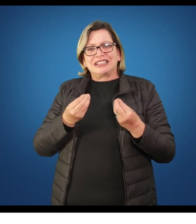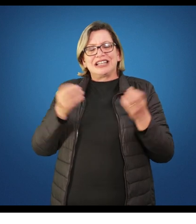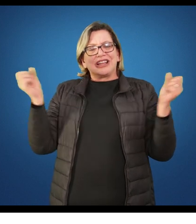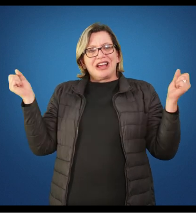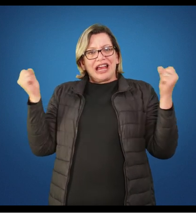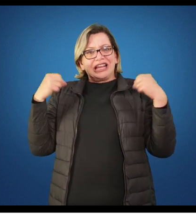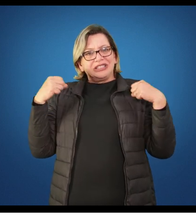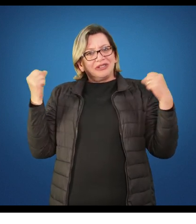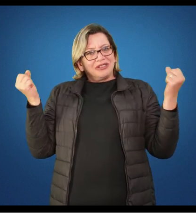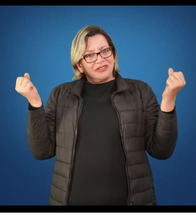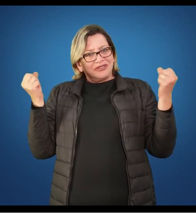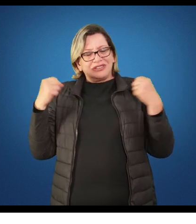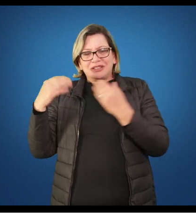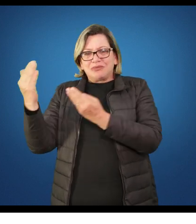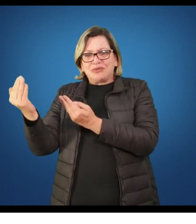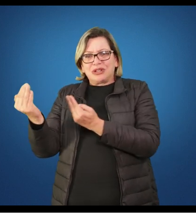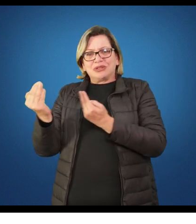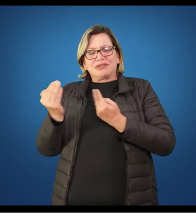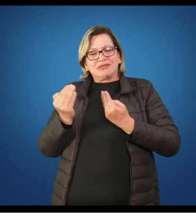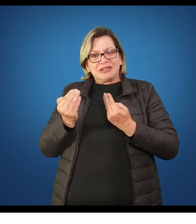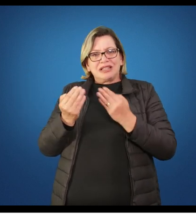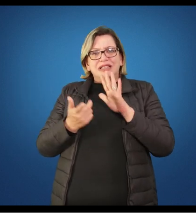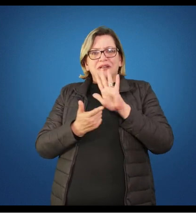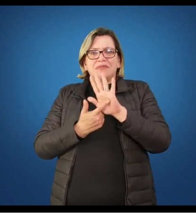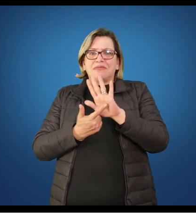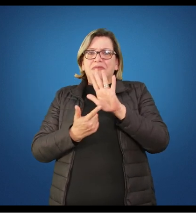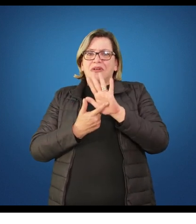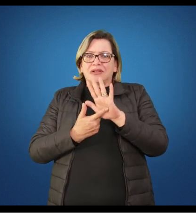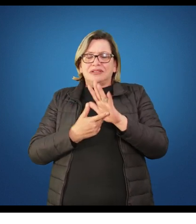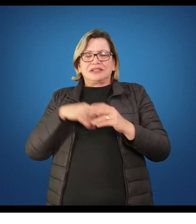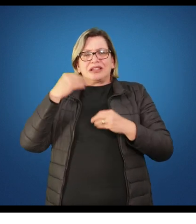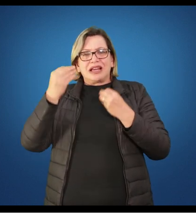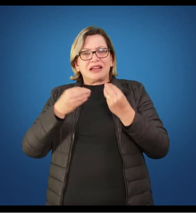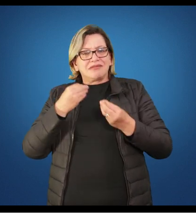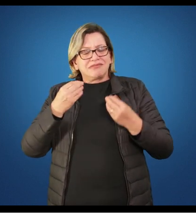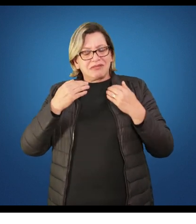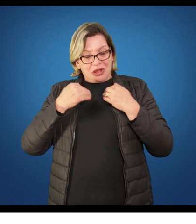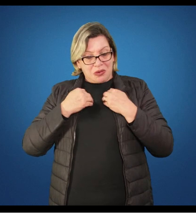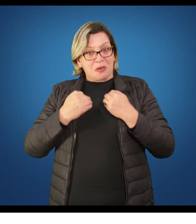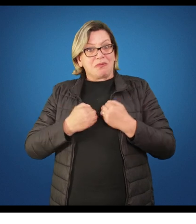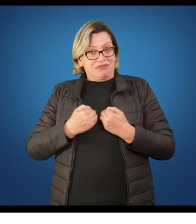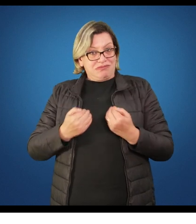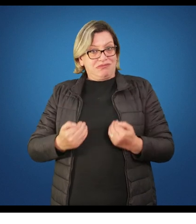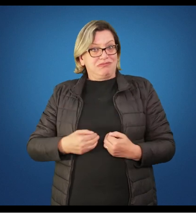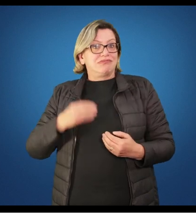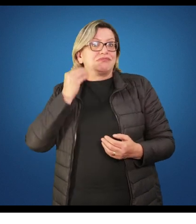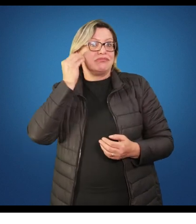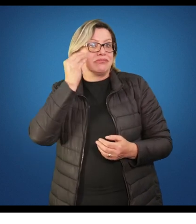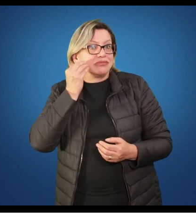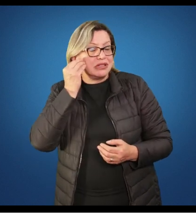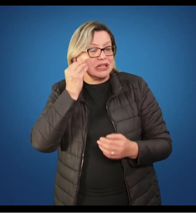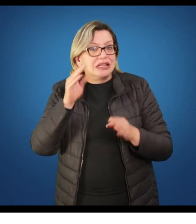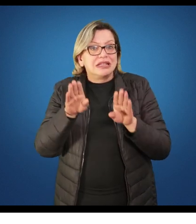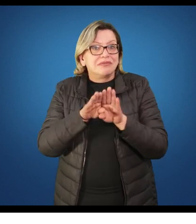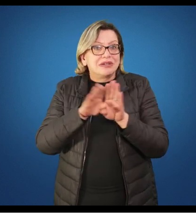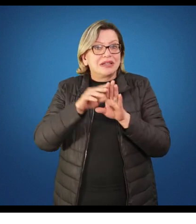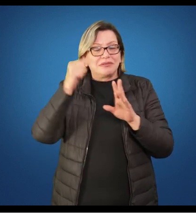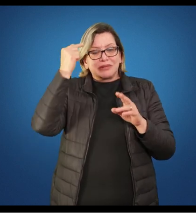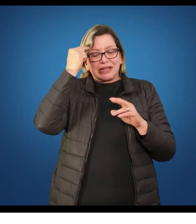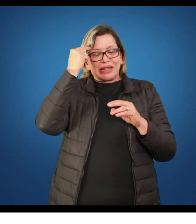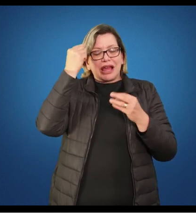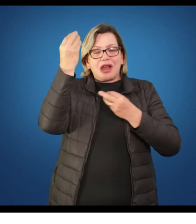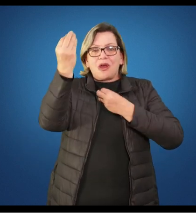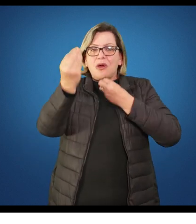a educação física para o adolescente vem nesse sentido, de além da vivência corporal e além de fazer ele continuar pensando sobre esse